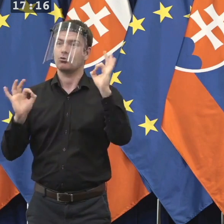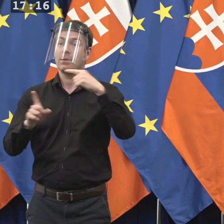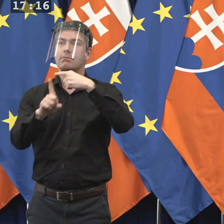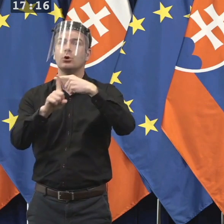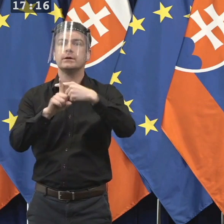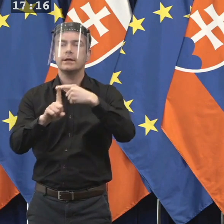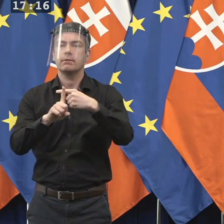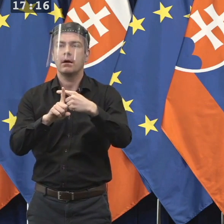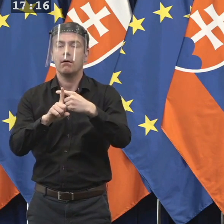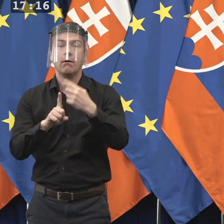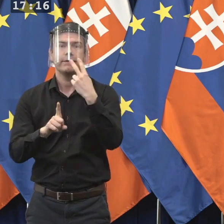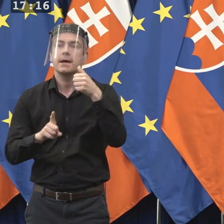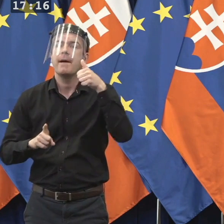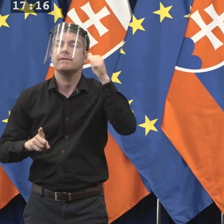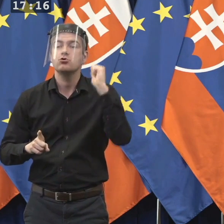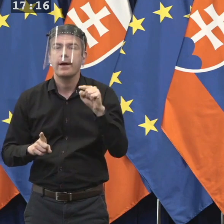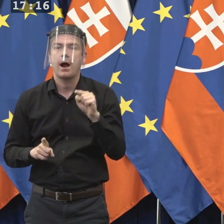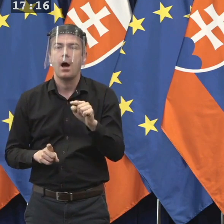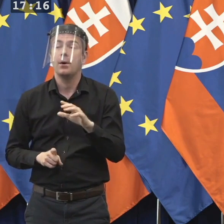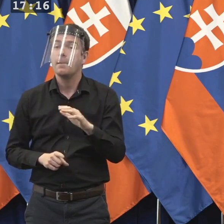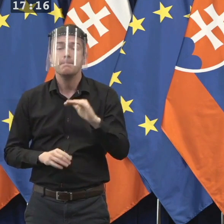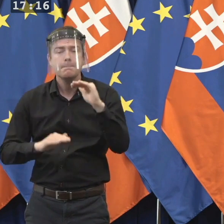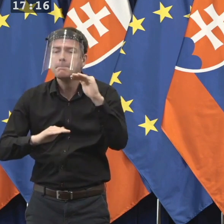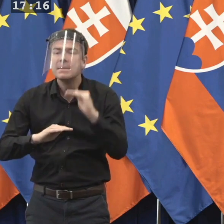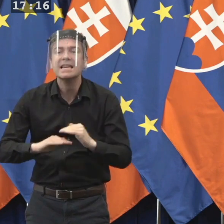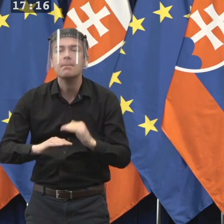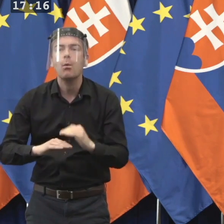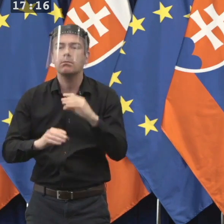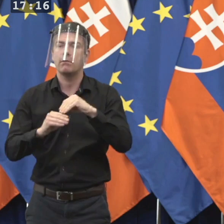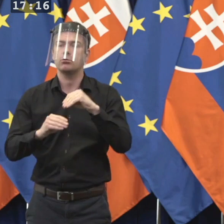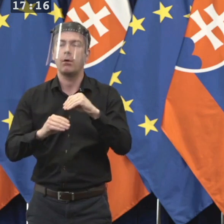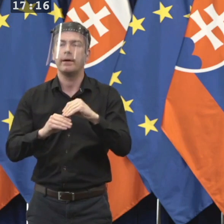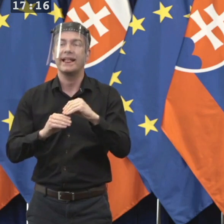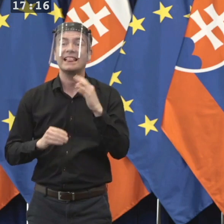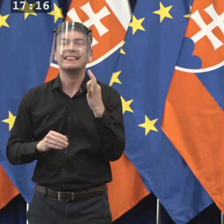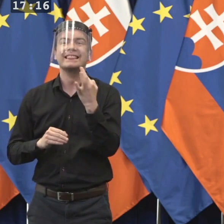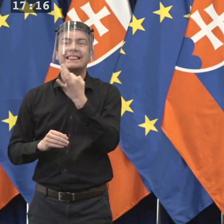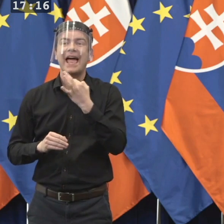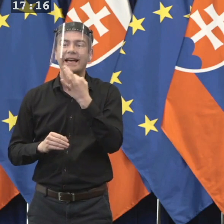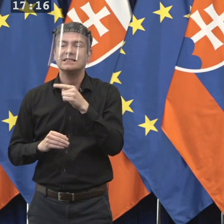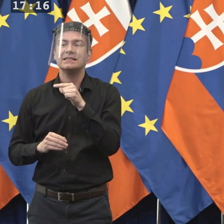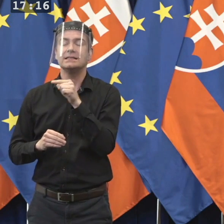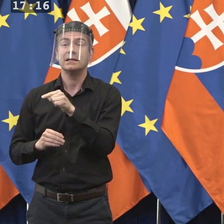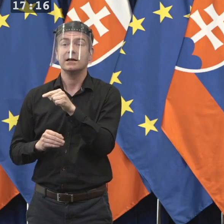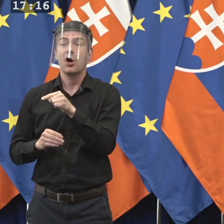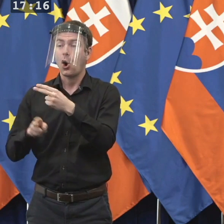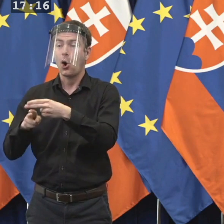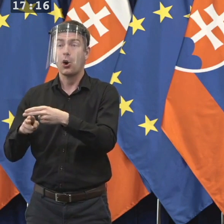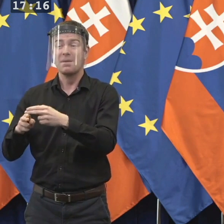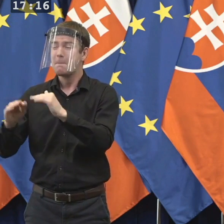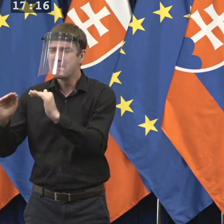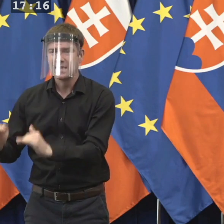týždňov najmenší počet pozitívne testovaných ľudí. Zároveň sme mali najväčší počet testov, ktorí bol uskutočnený.